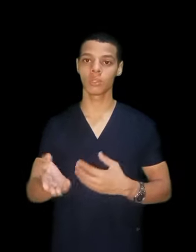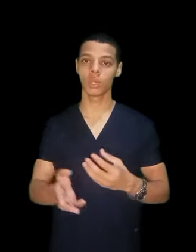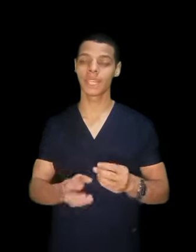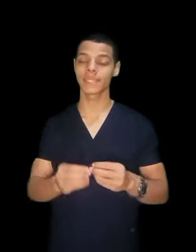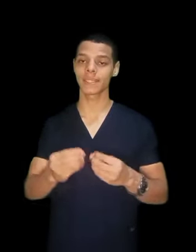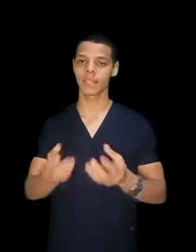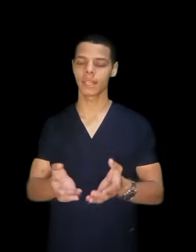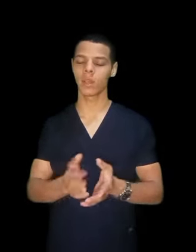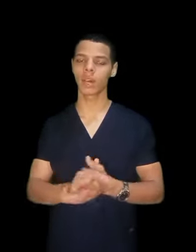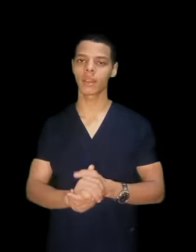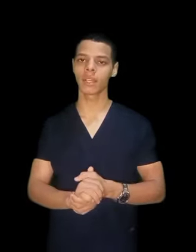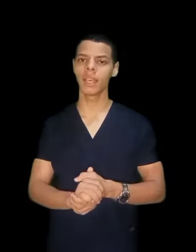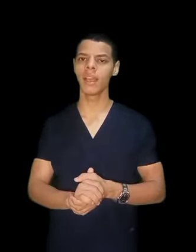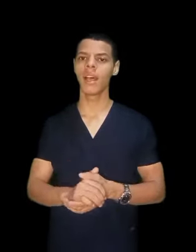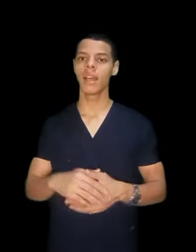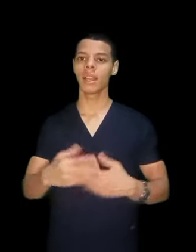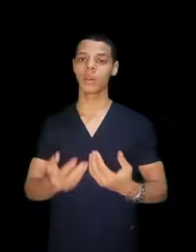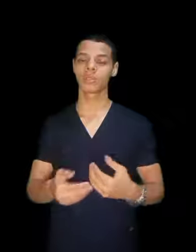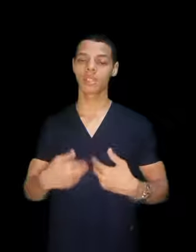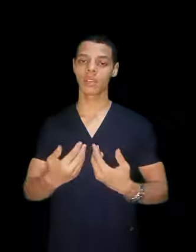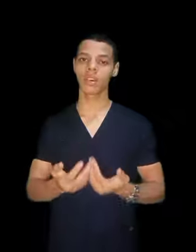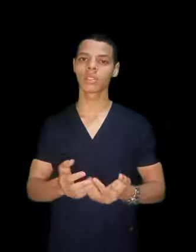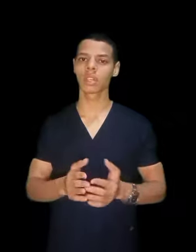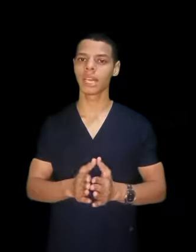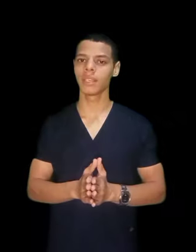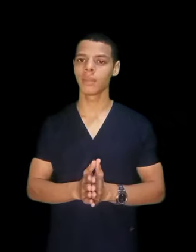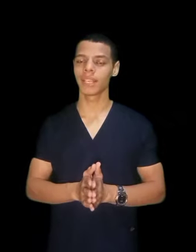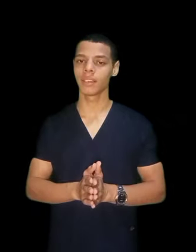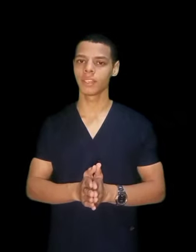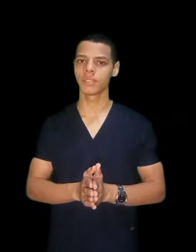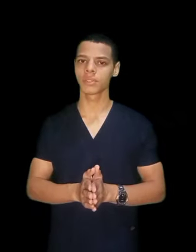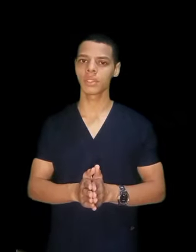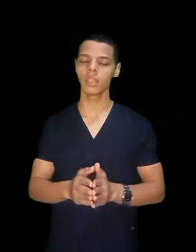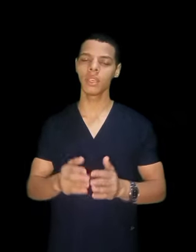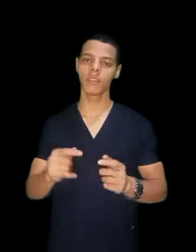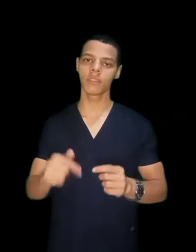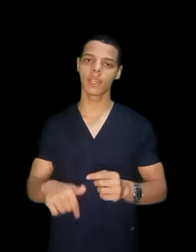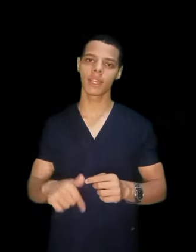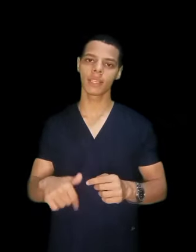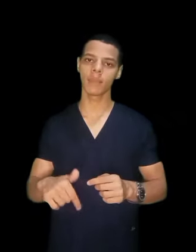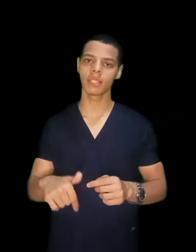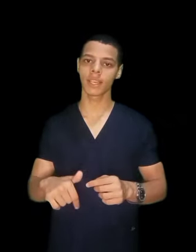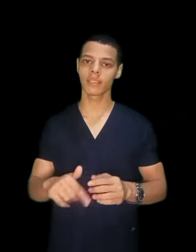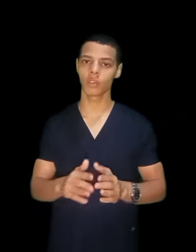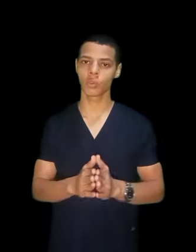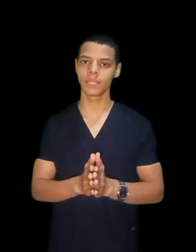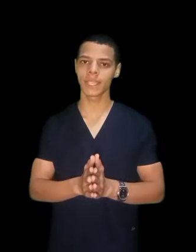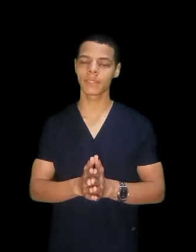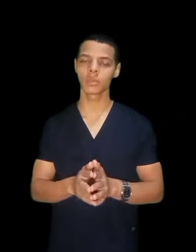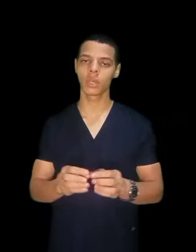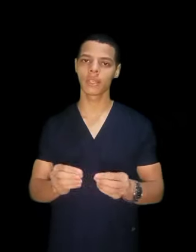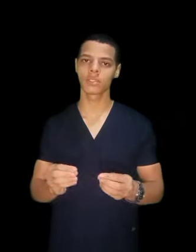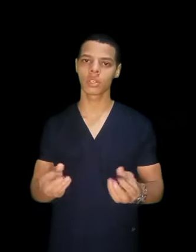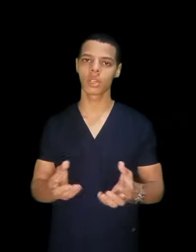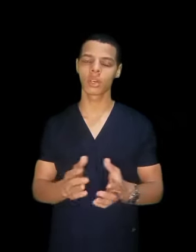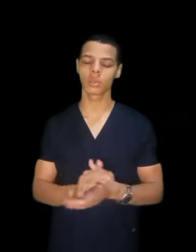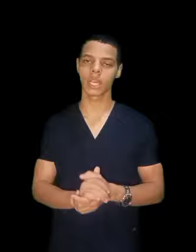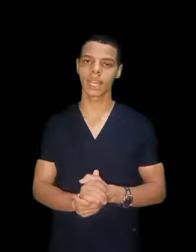الفيديوهات هتلاقيها على القناة لو عاوز يعرف اكتر عن المعهد الفن الصحي فاكتمل تحت في الكومنتات وانا ان شاء الله هرد